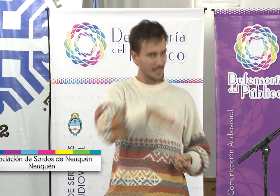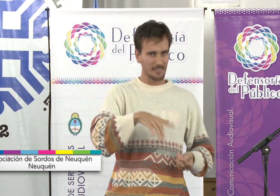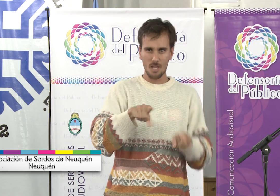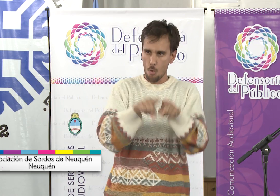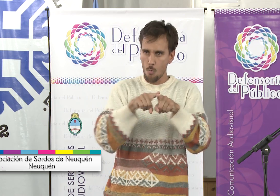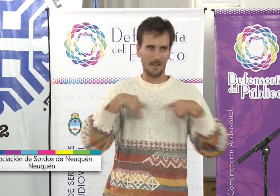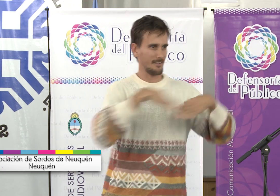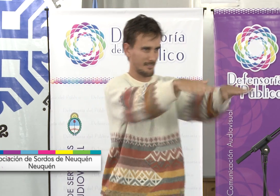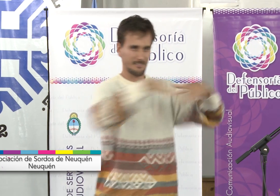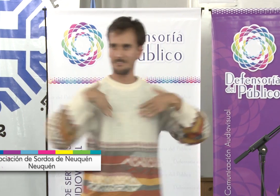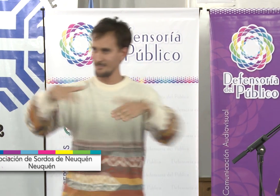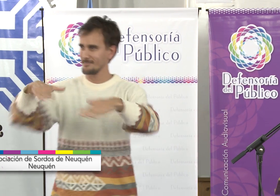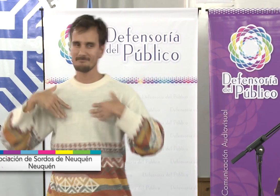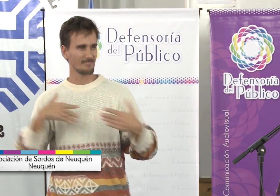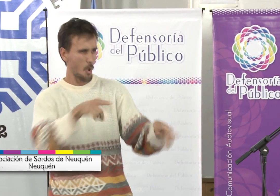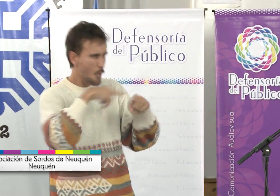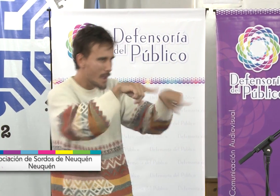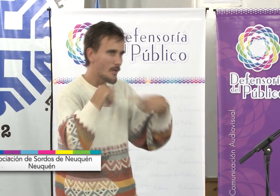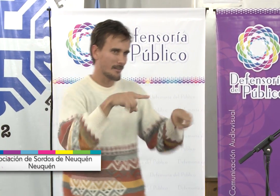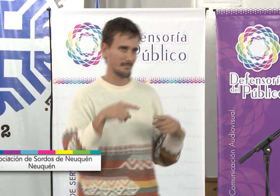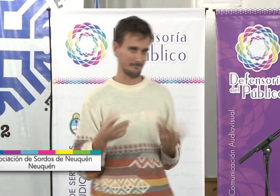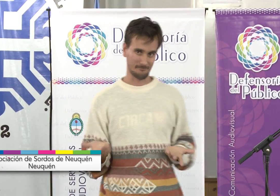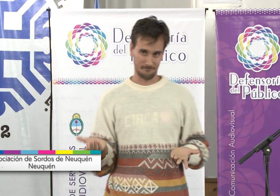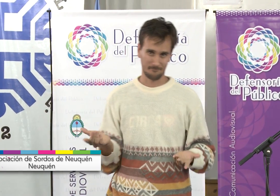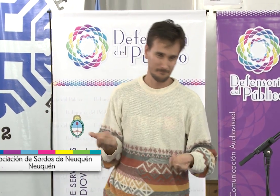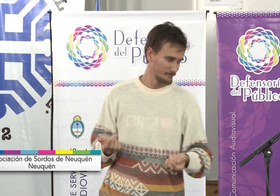Para que las personas sordas puedan entender y estemos en igualdad de condiciones.